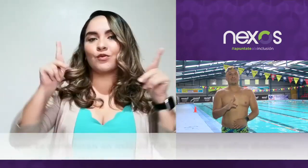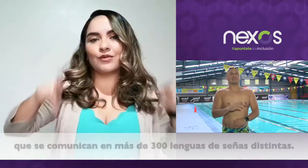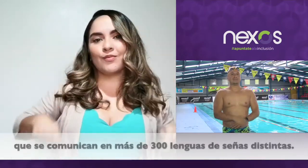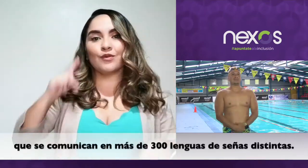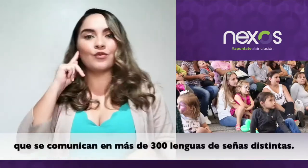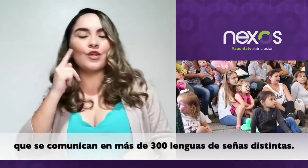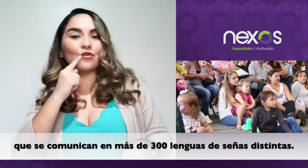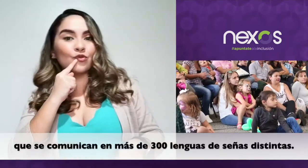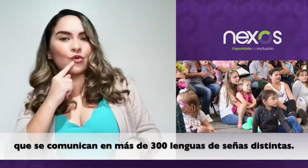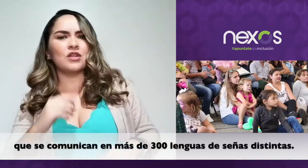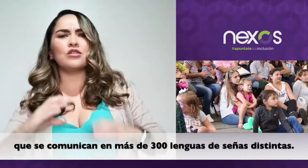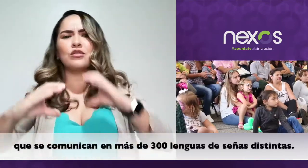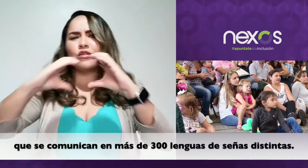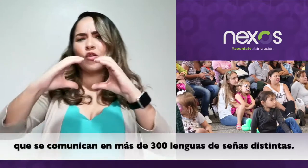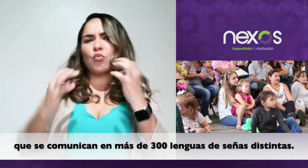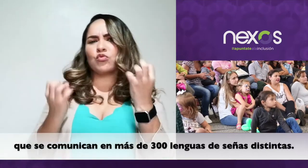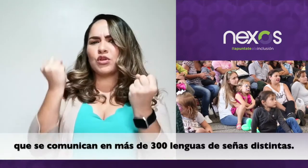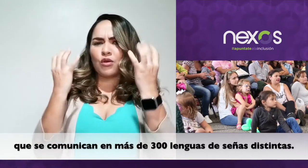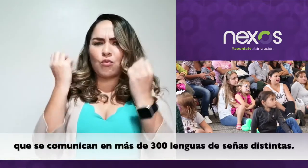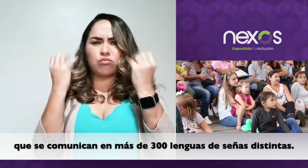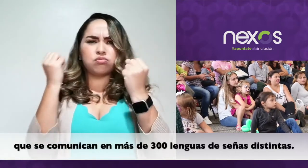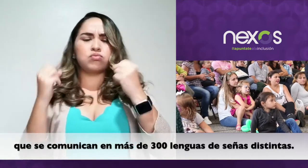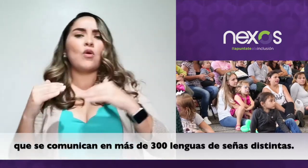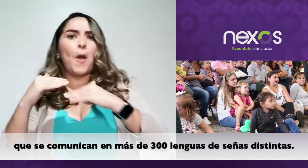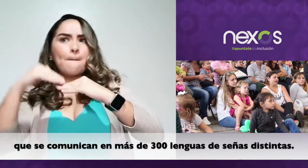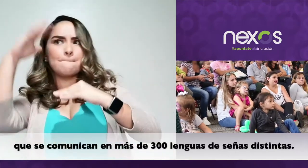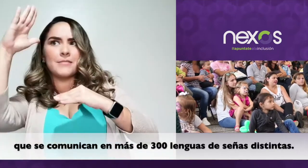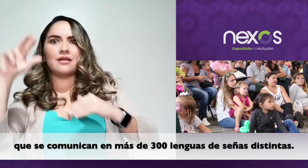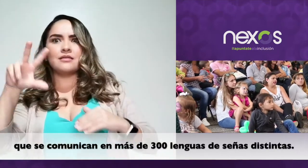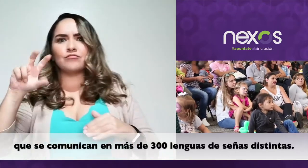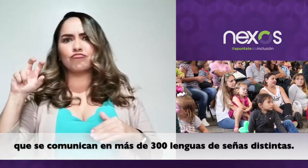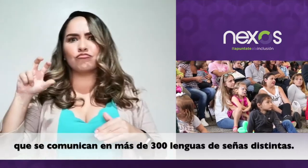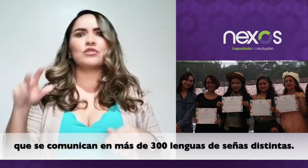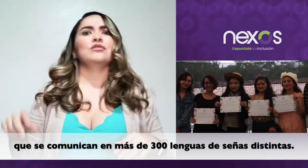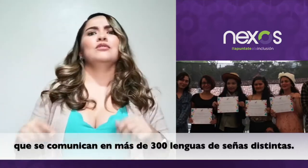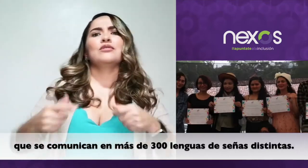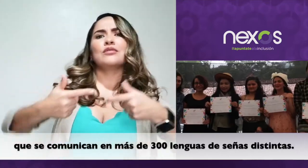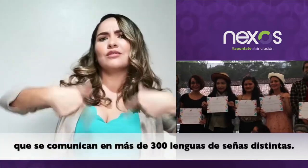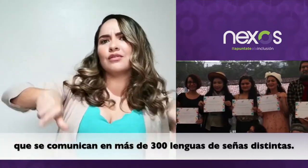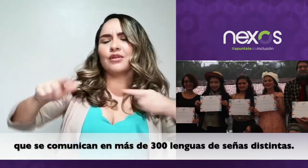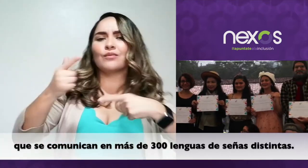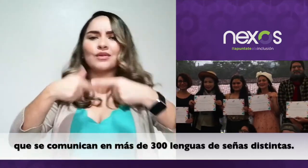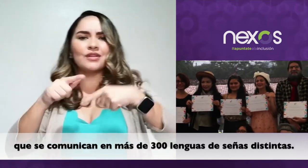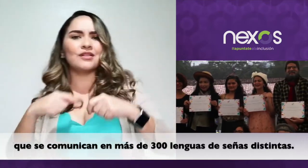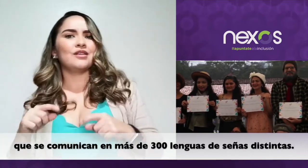el mundo que se comunican en más de 300 lenguas de señas distintas.